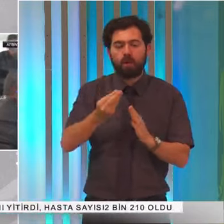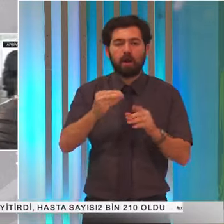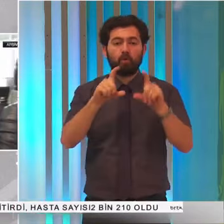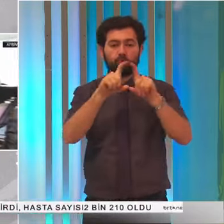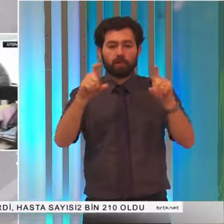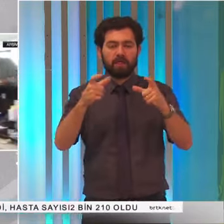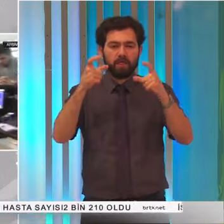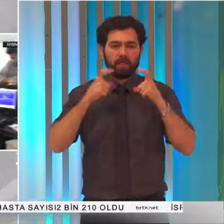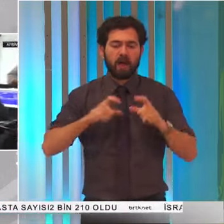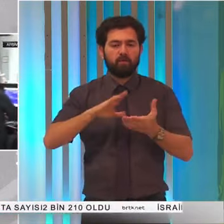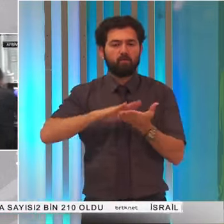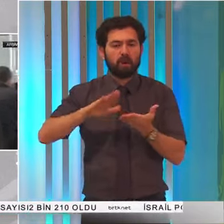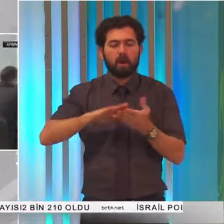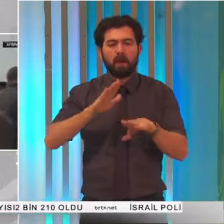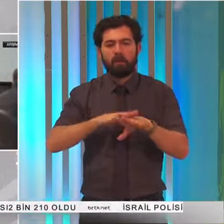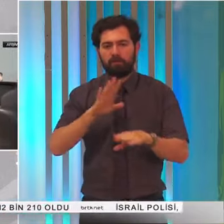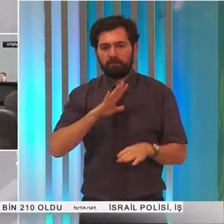tarafından düzenlenecek.